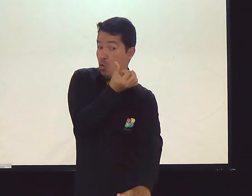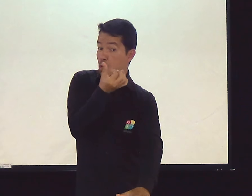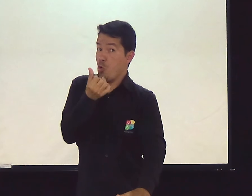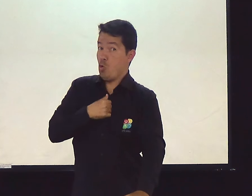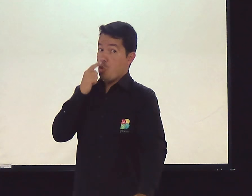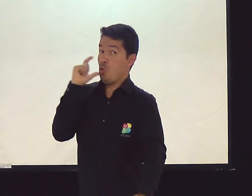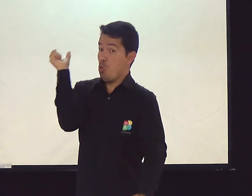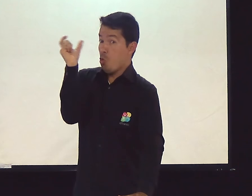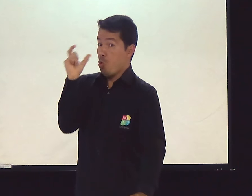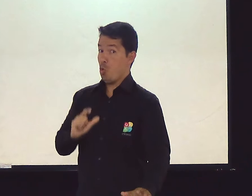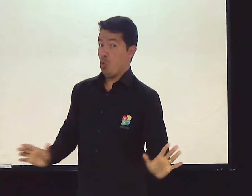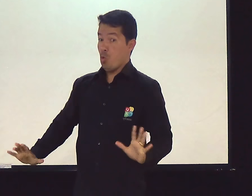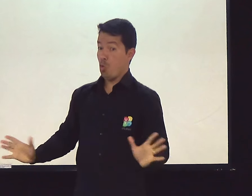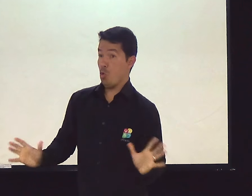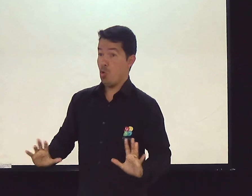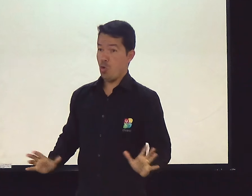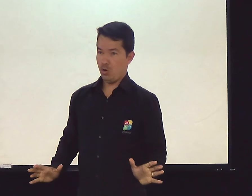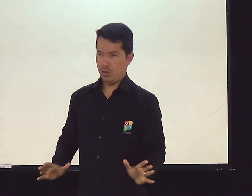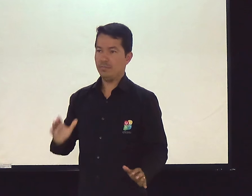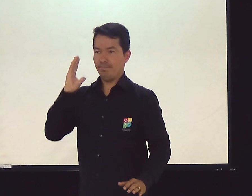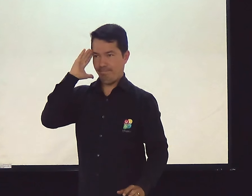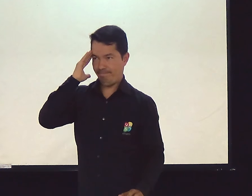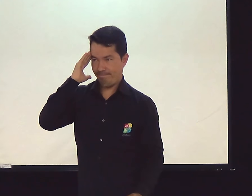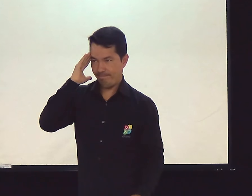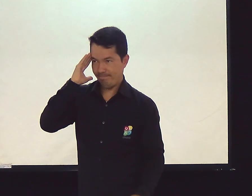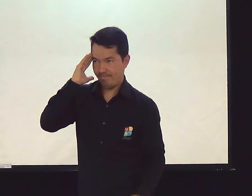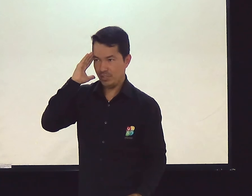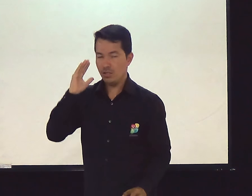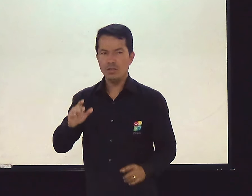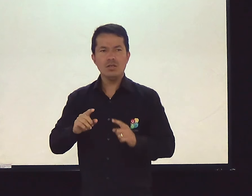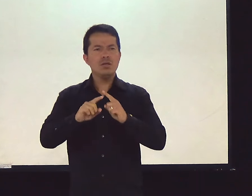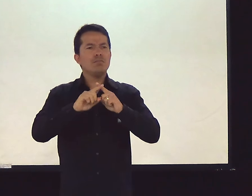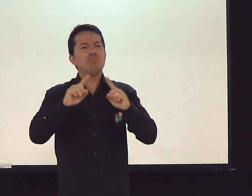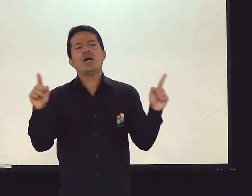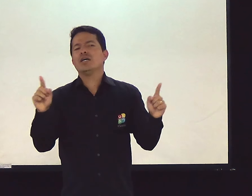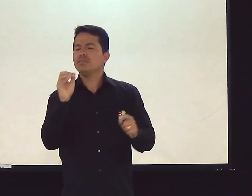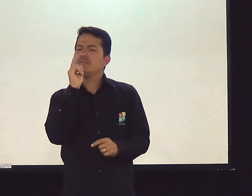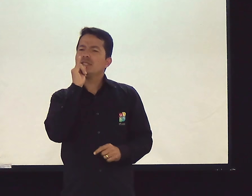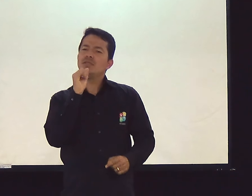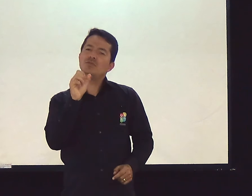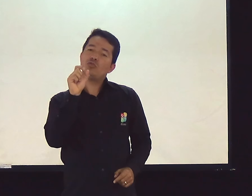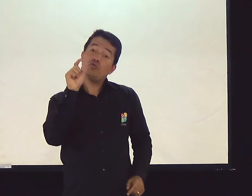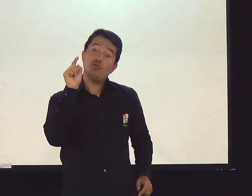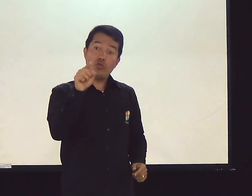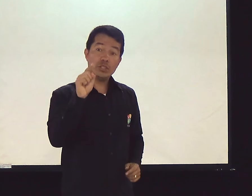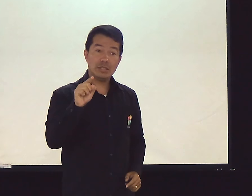Presta atenção. Meia, meia, meia, besta. Não sei. Cuidado. Sabe? É uma ideia das pessoas.